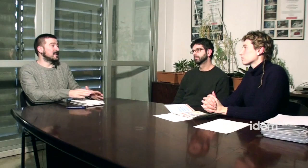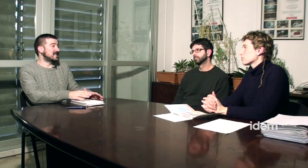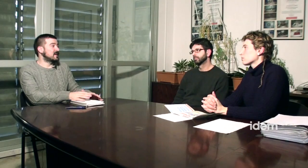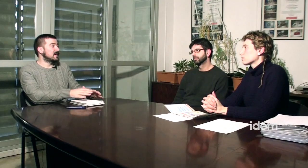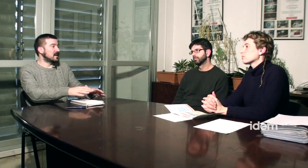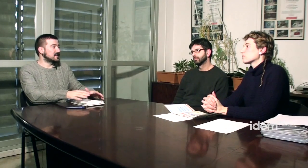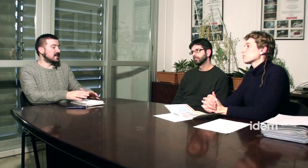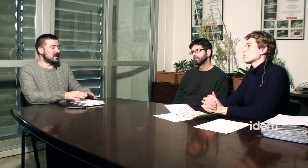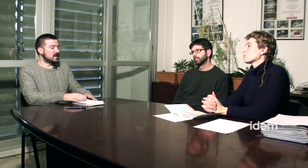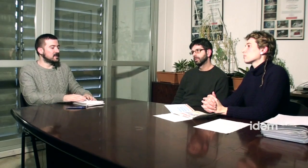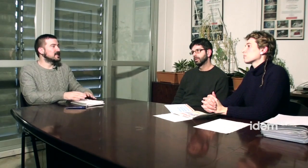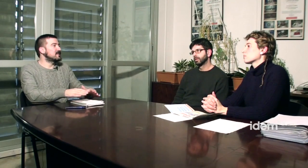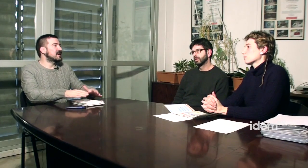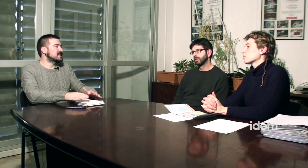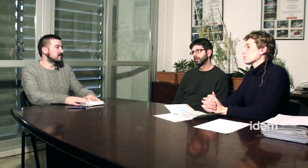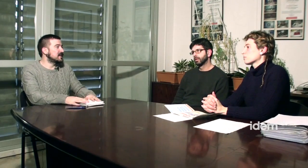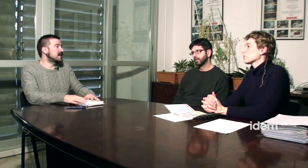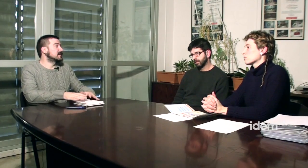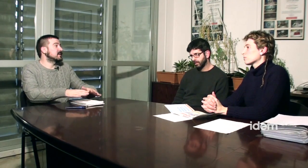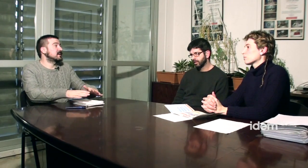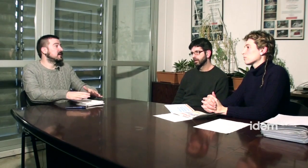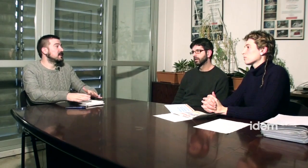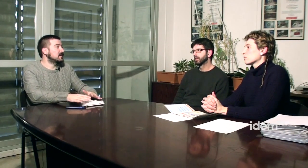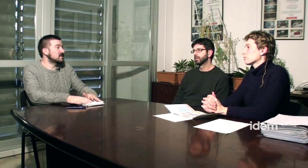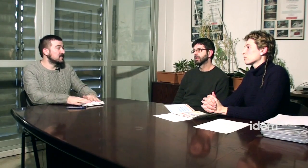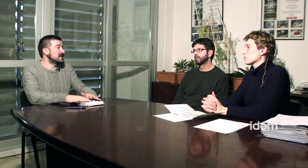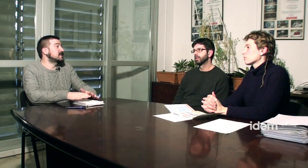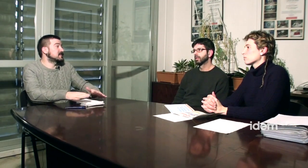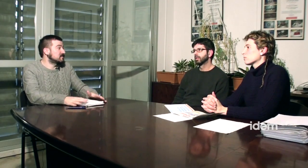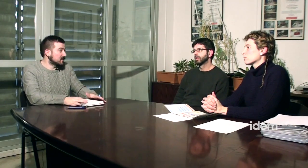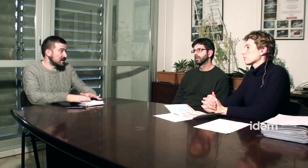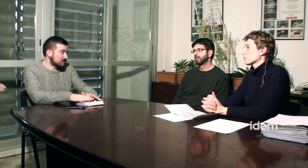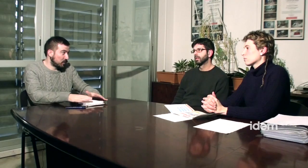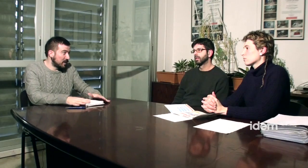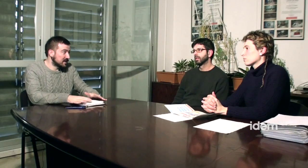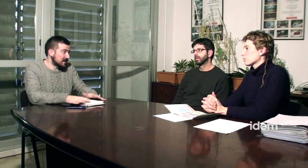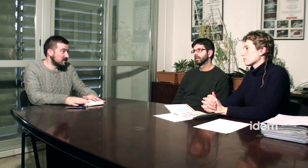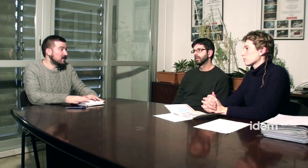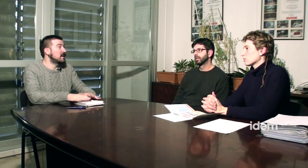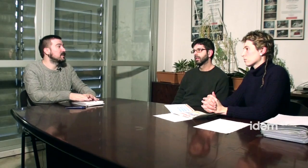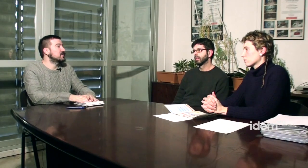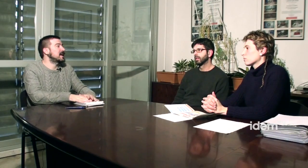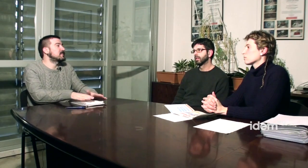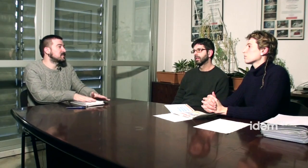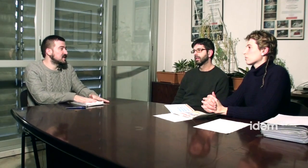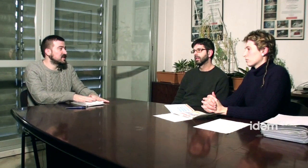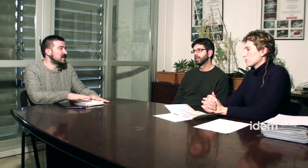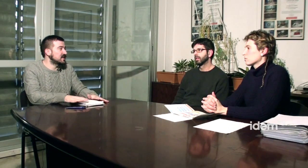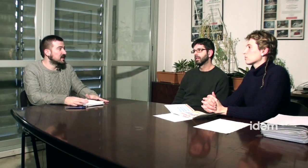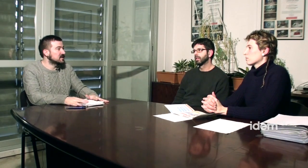LGTB aquesta necessitat d'accessibilitat i de visibilitat es produeix exactament igual no hi ha cap especificitat en aquest